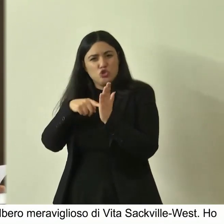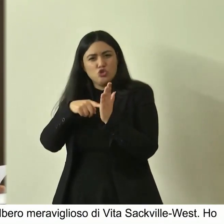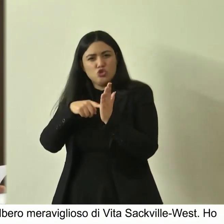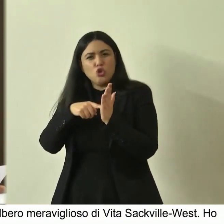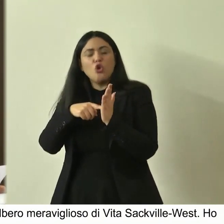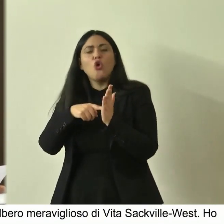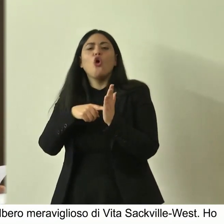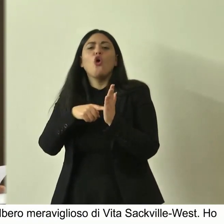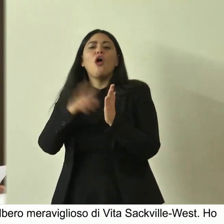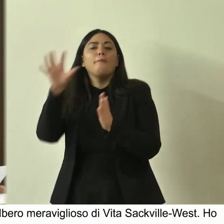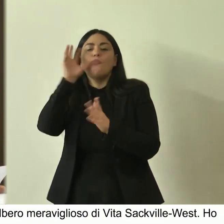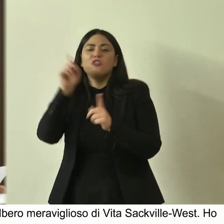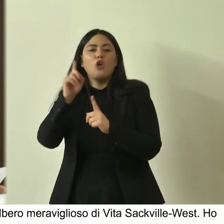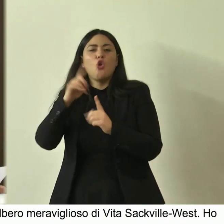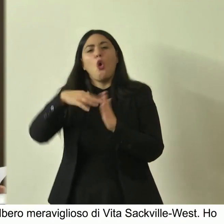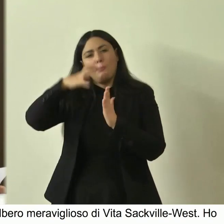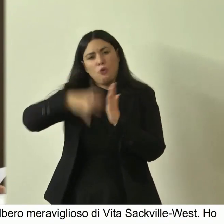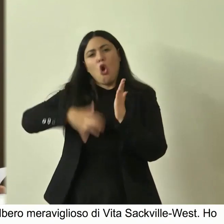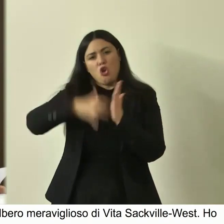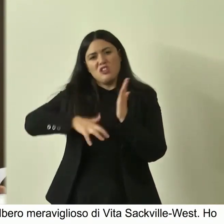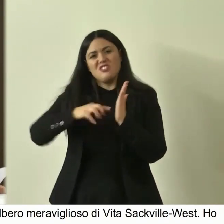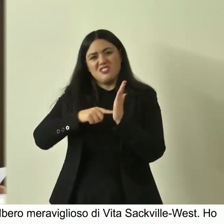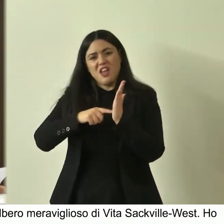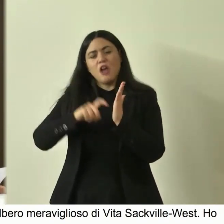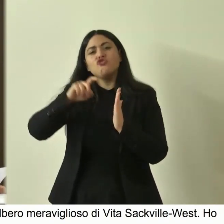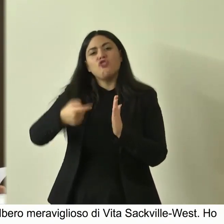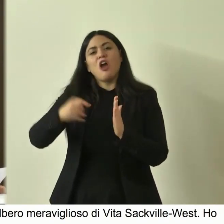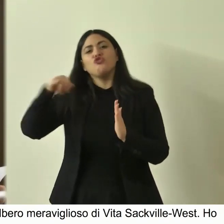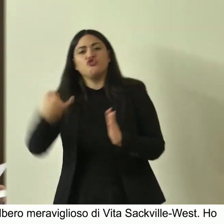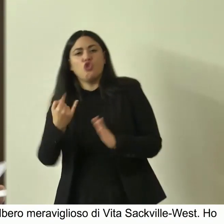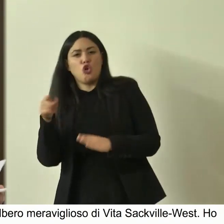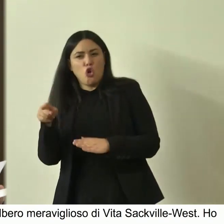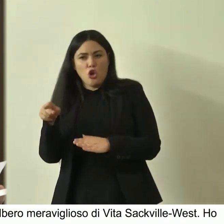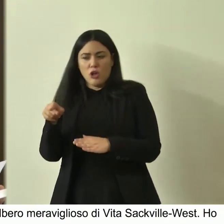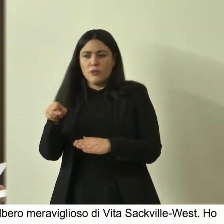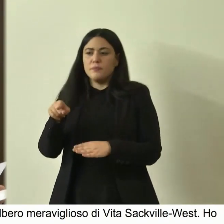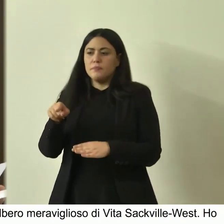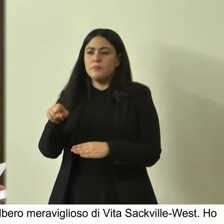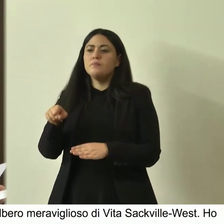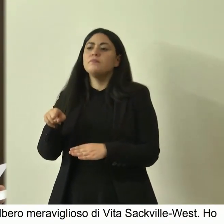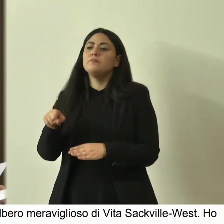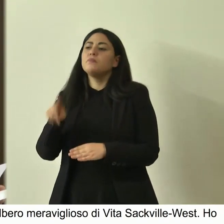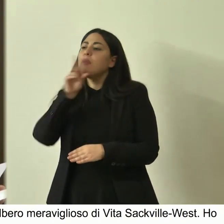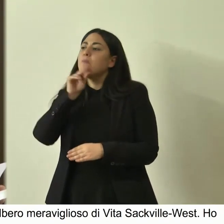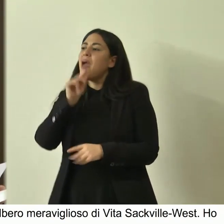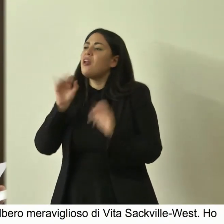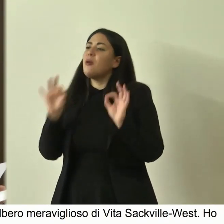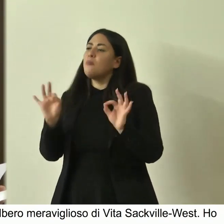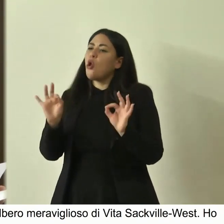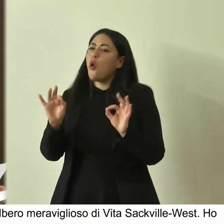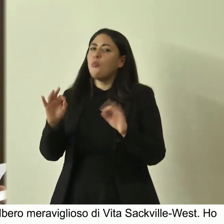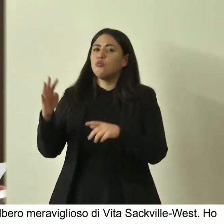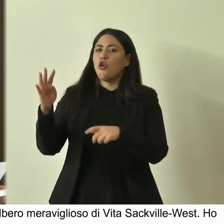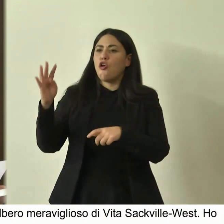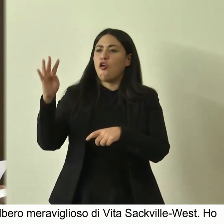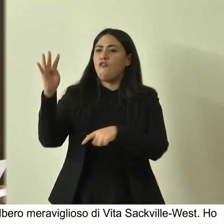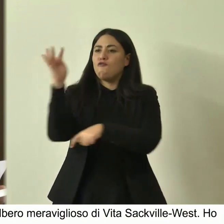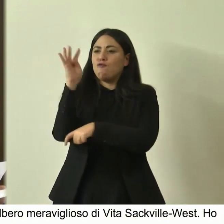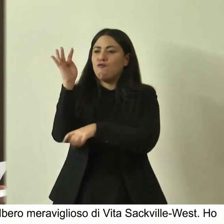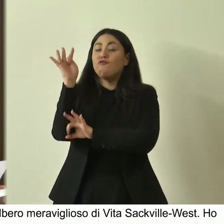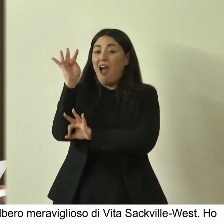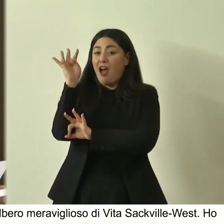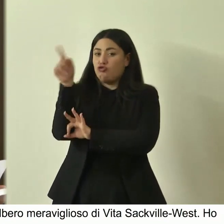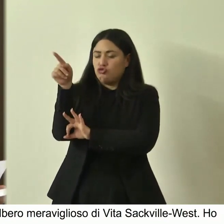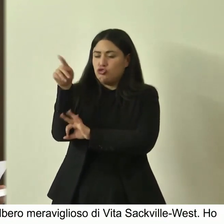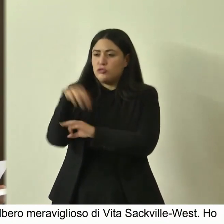in prosa di Jean Genot da un re senza distrazioni che parla proprio di un grande faggio allora questo è breve